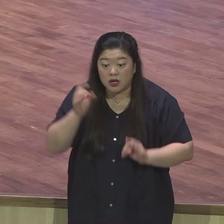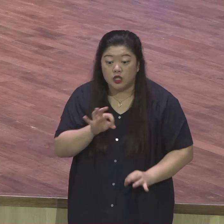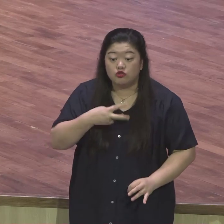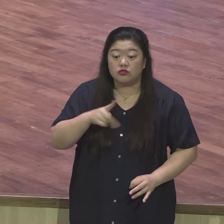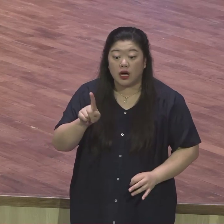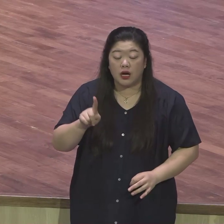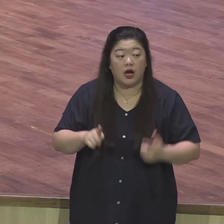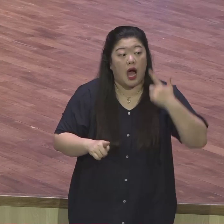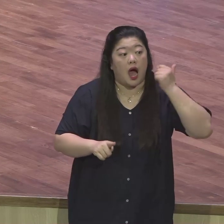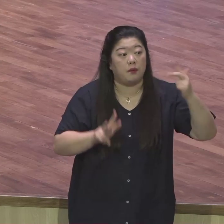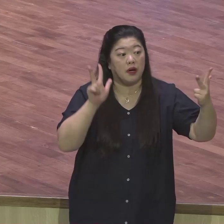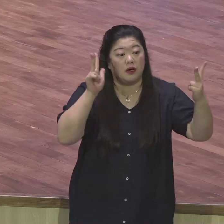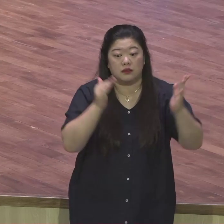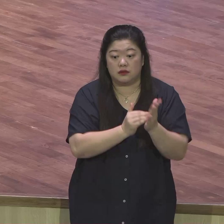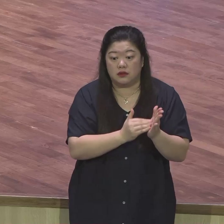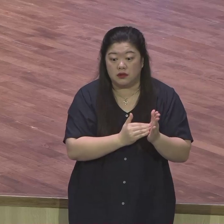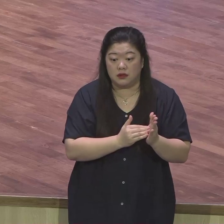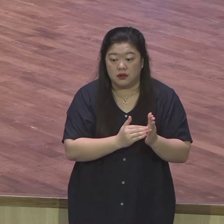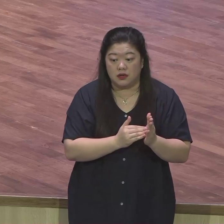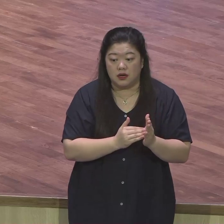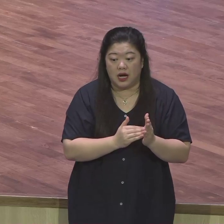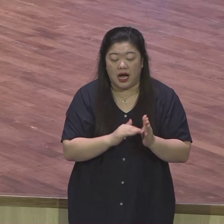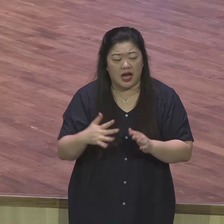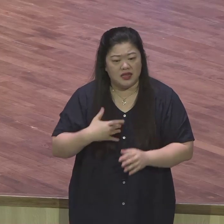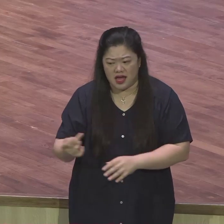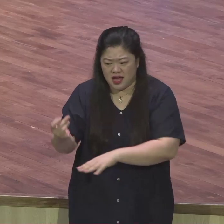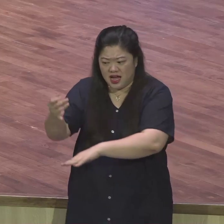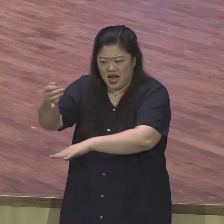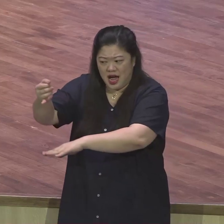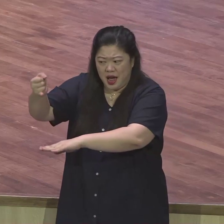나머지 너 약속했습니다. 이 변함인을 데려오기로 약속했습니다.